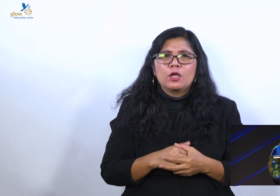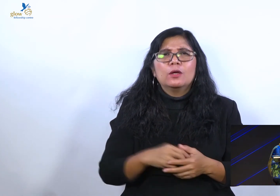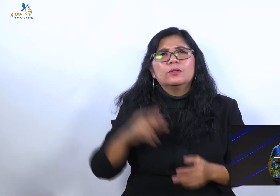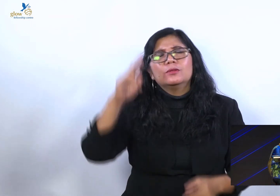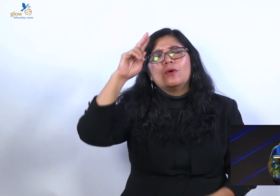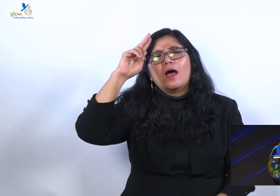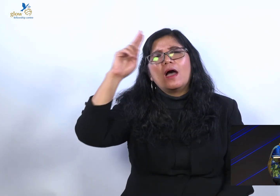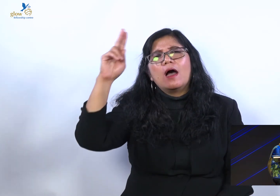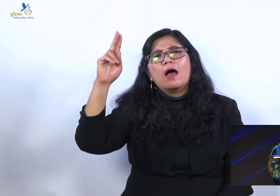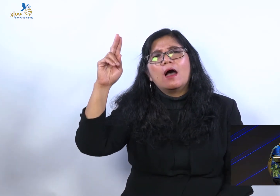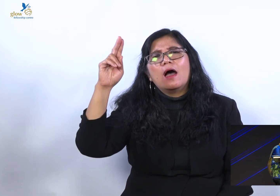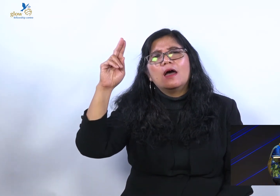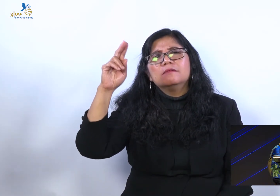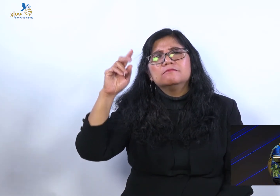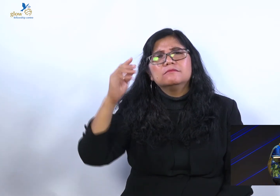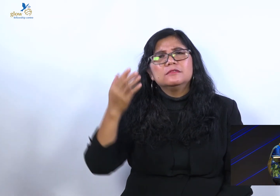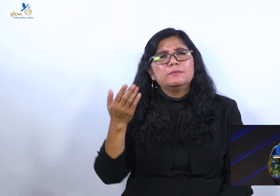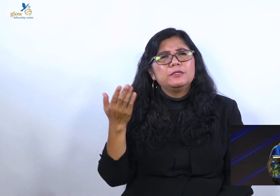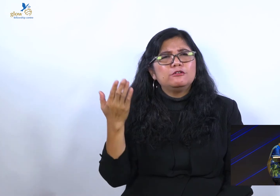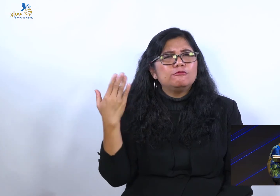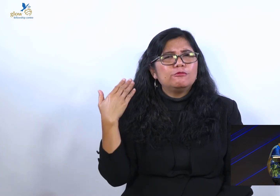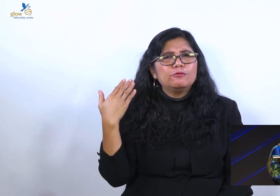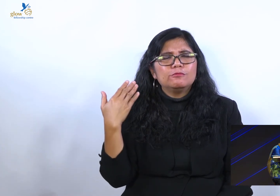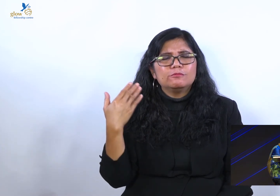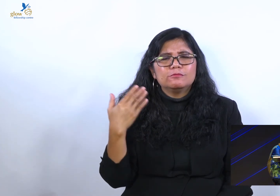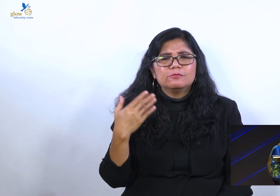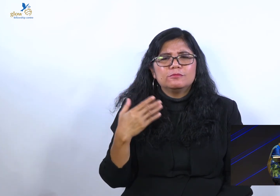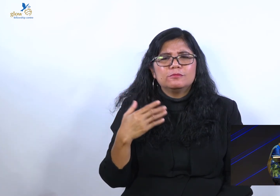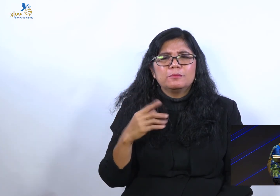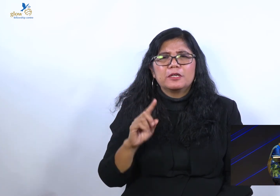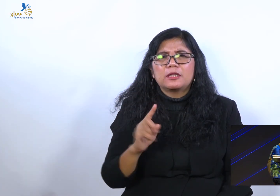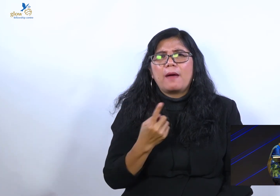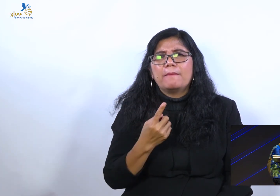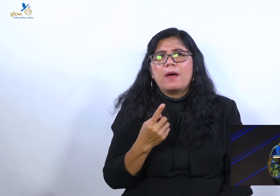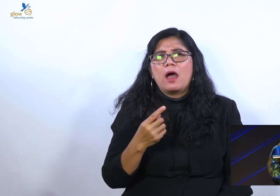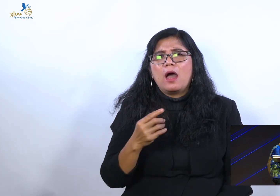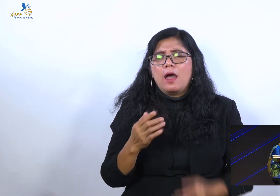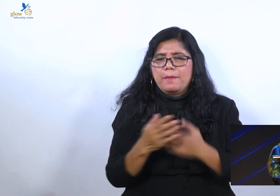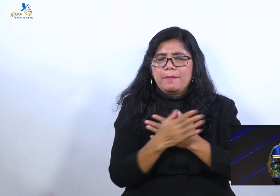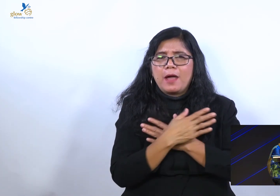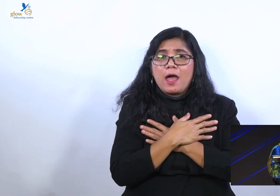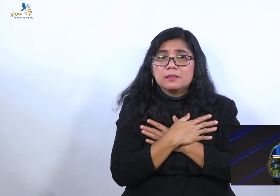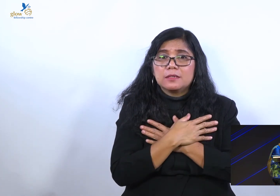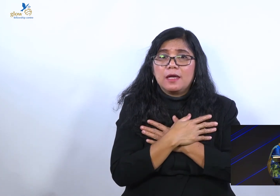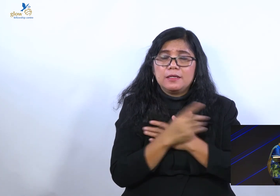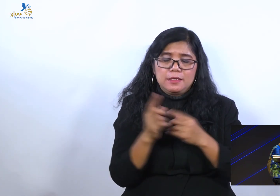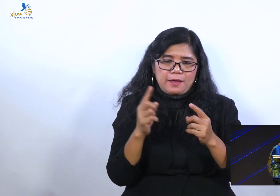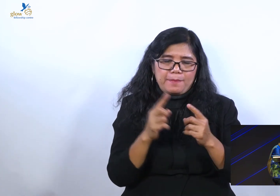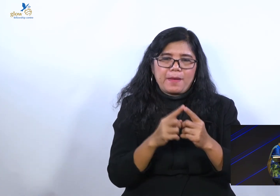Tuhan lebih dulu mengasihi,